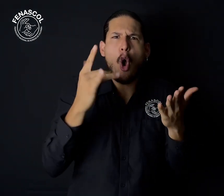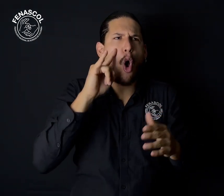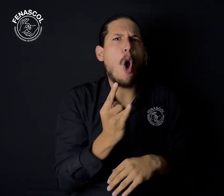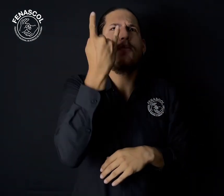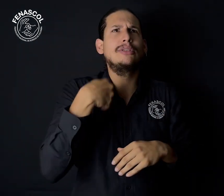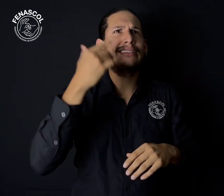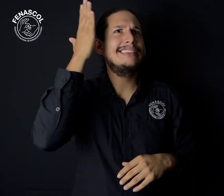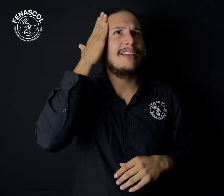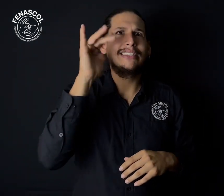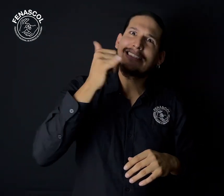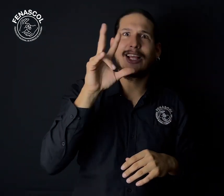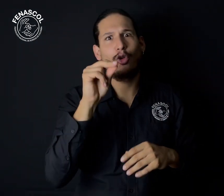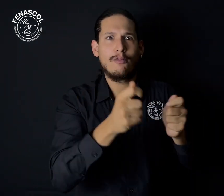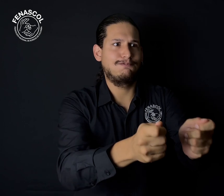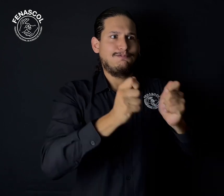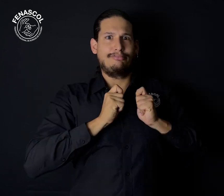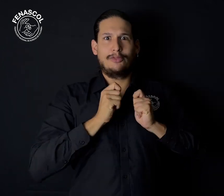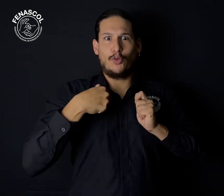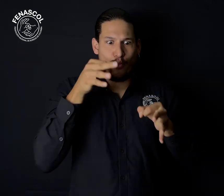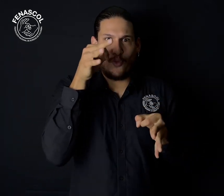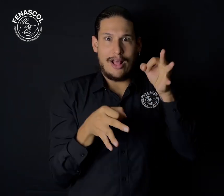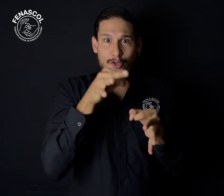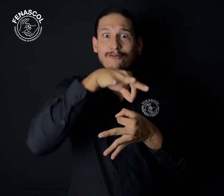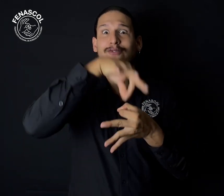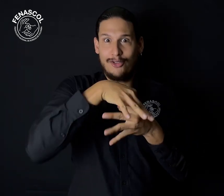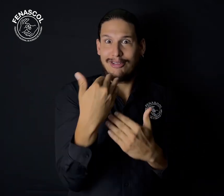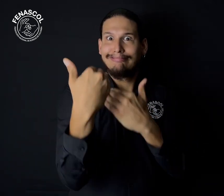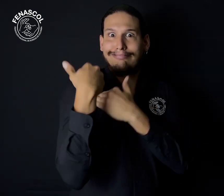para saber si el 29 de mayo fueron seleccionados como jurado de votación.